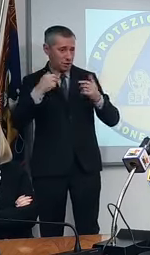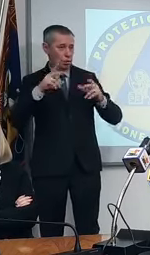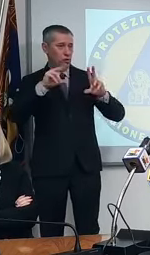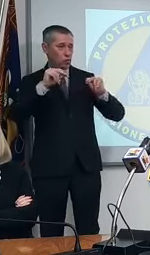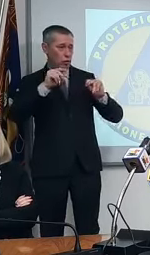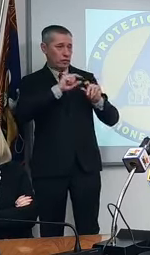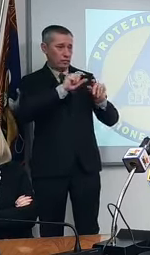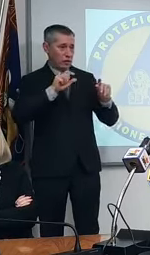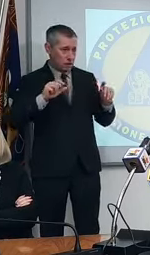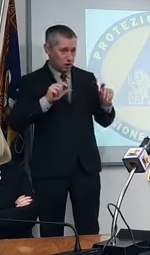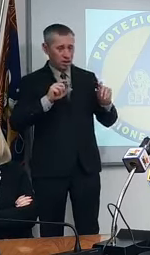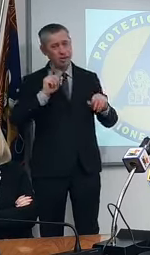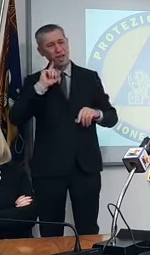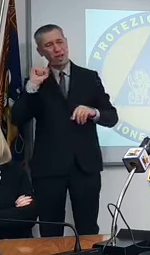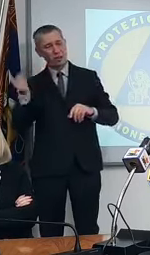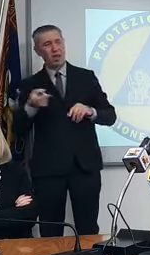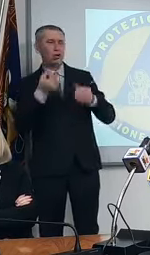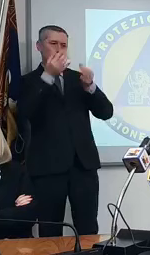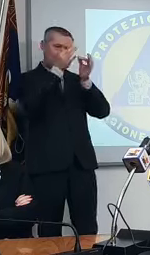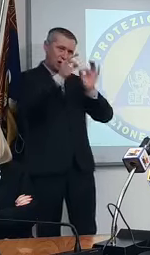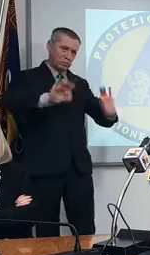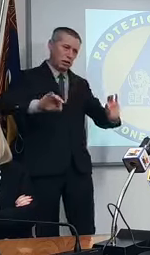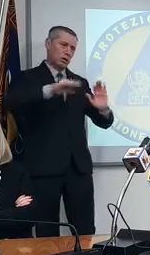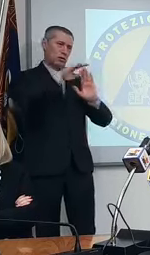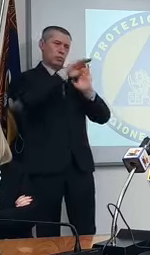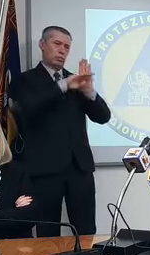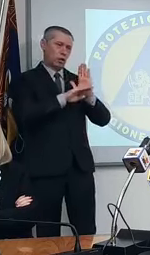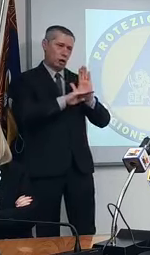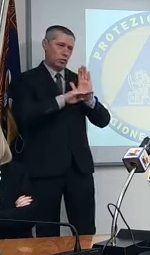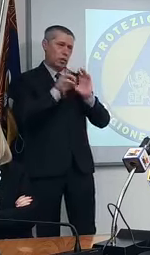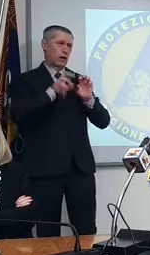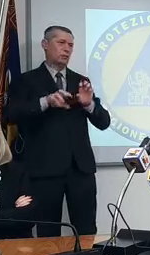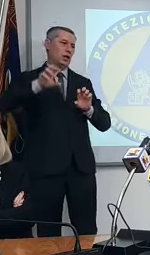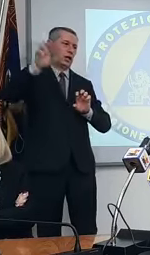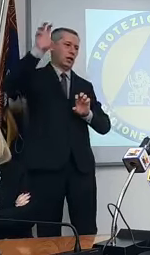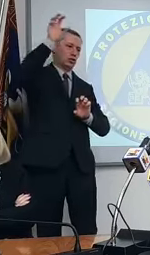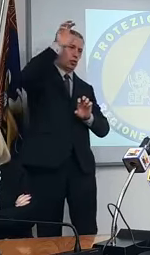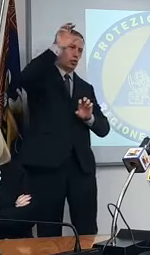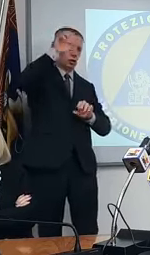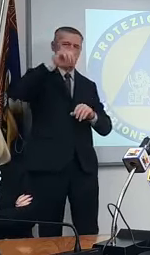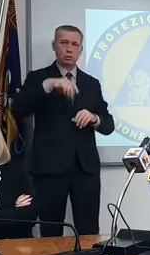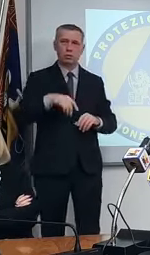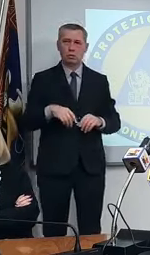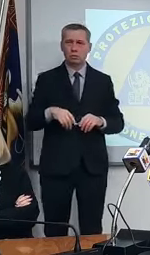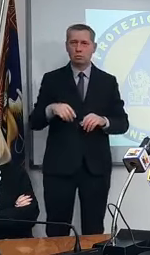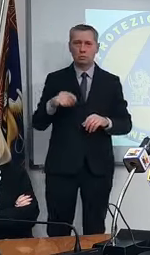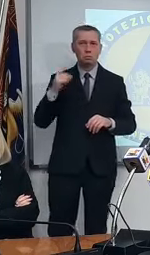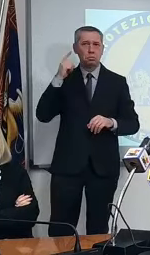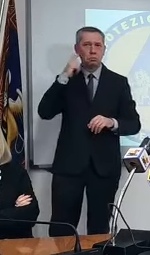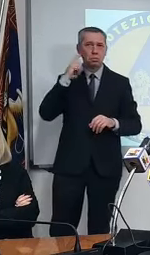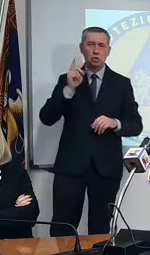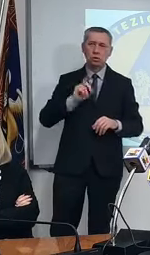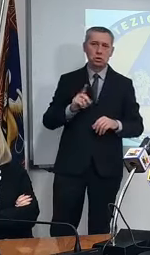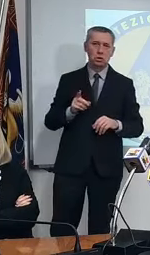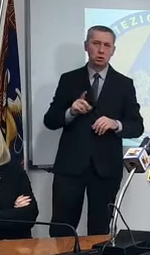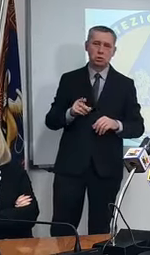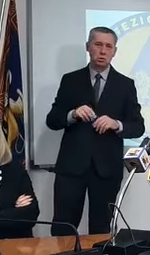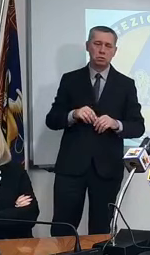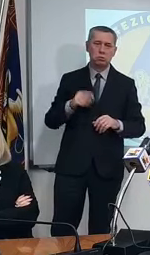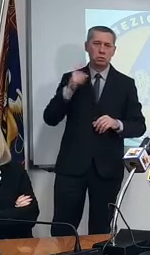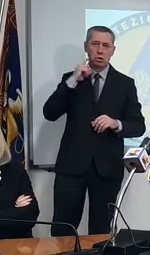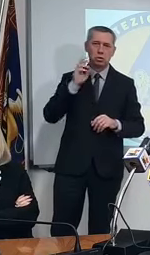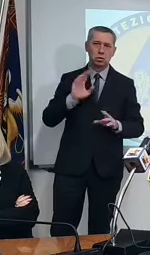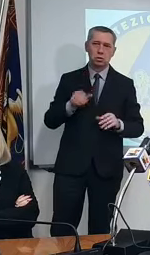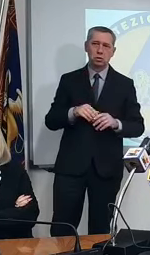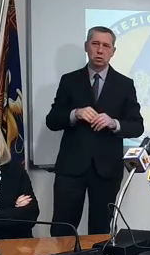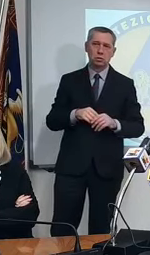dati scadenzandola nel corso delle giornate non hai sentito questa roba no io ho letto solo della DAD è